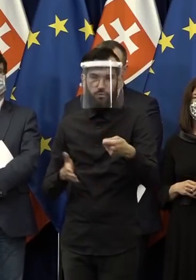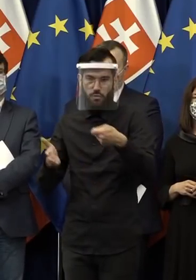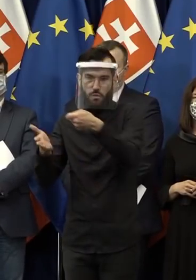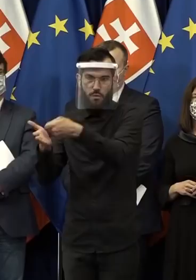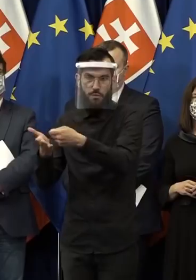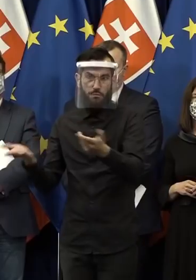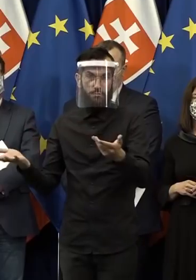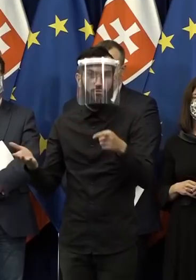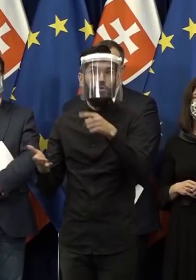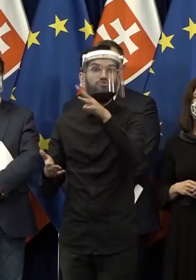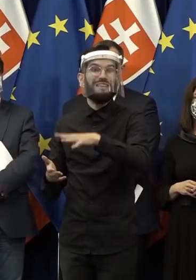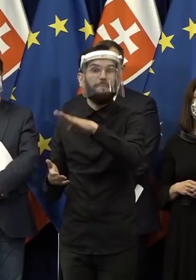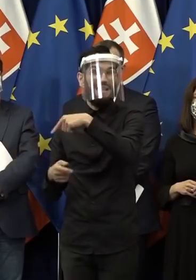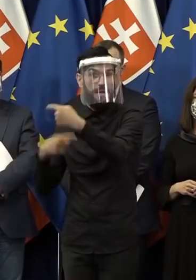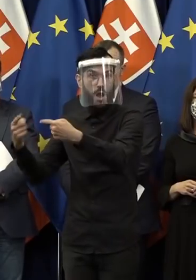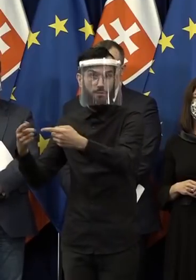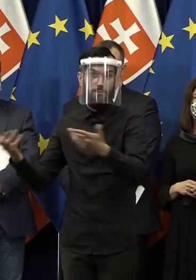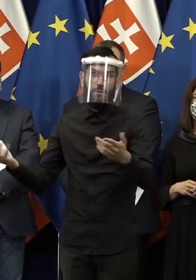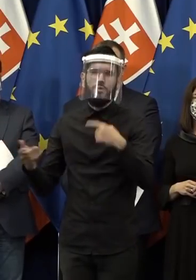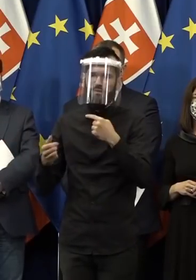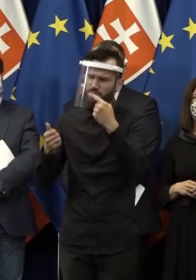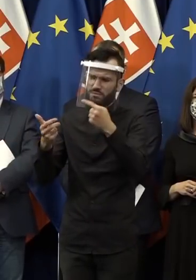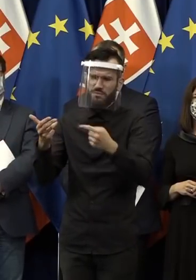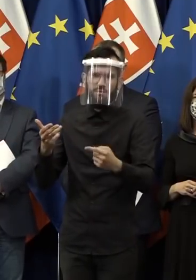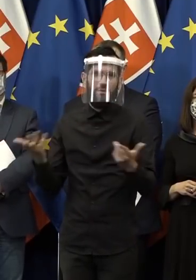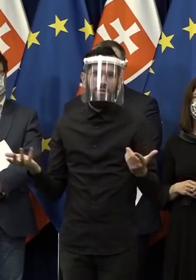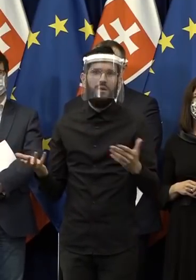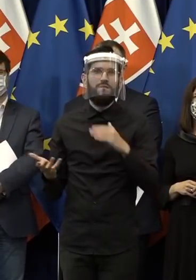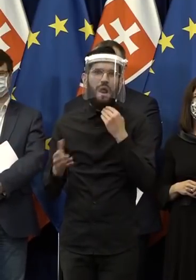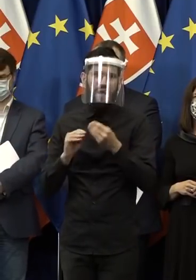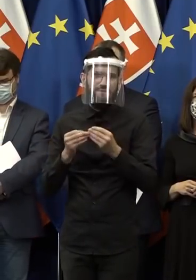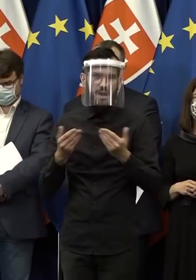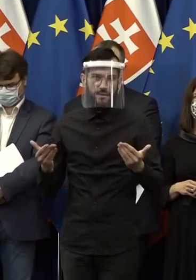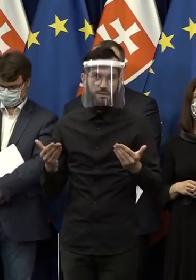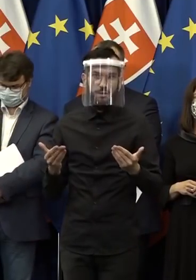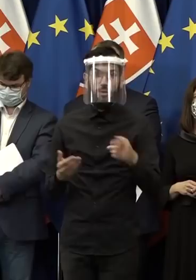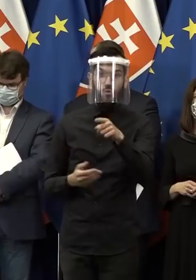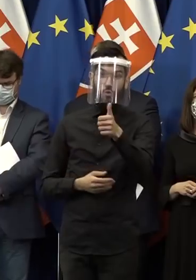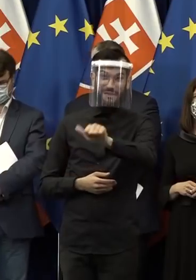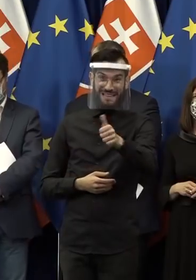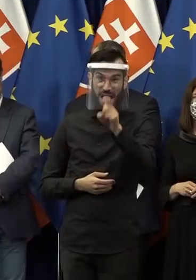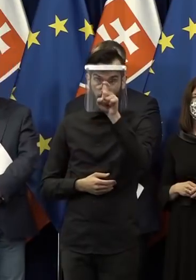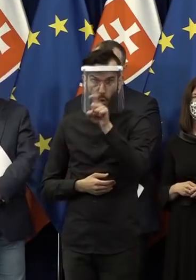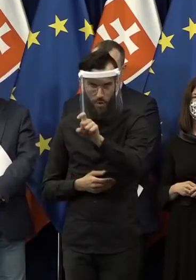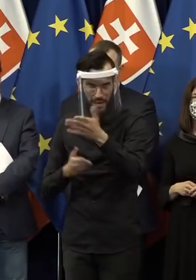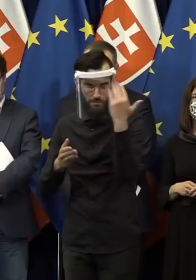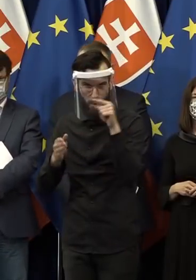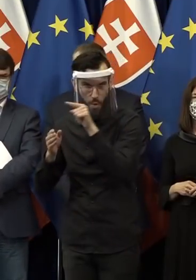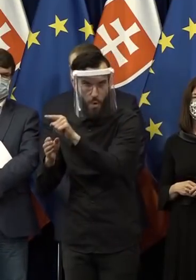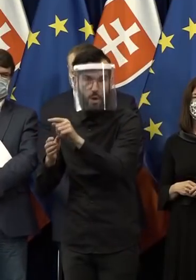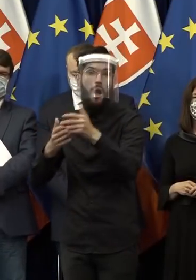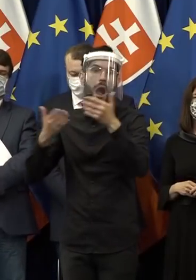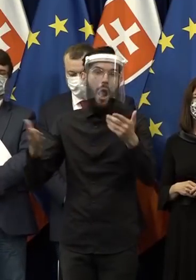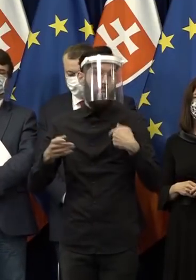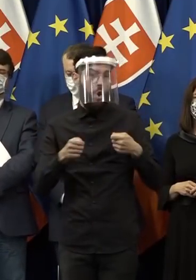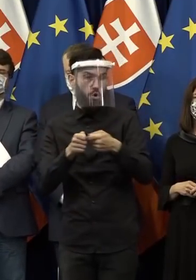Takisto ďalšia z tých otázok. Ale nebudem ich tu menovať všetky. Tých vecí, ktoré aj či z týchto 11 otázok alebo to, čo priniesli